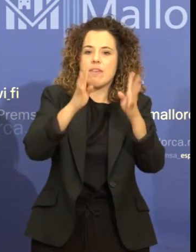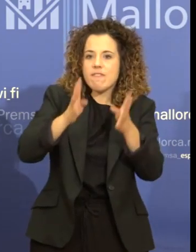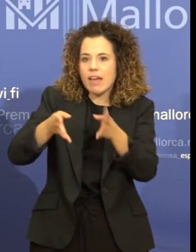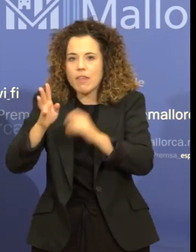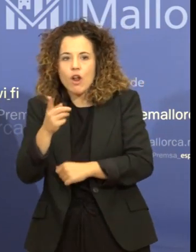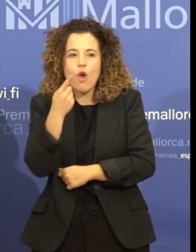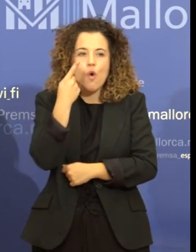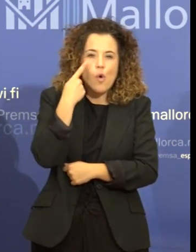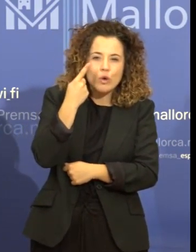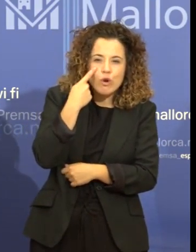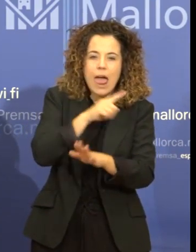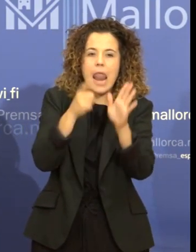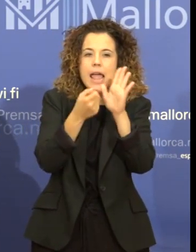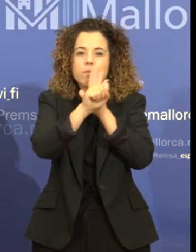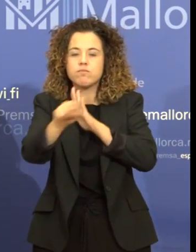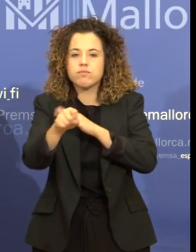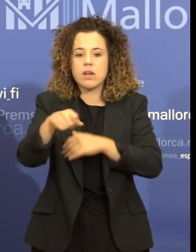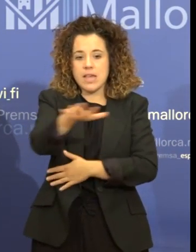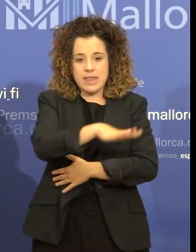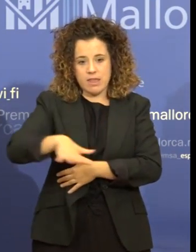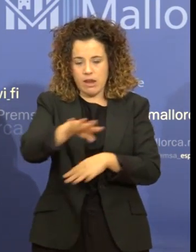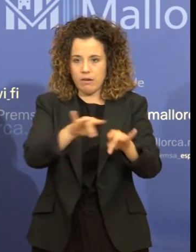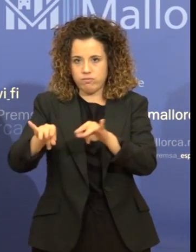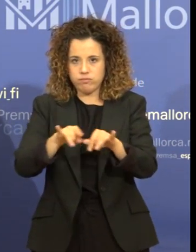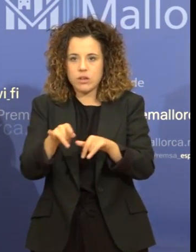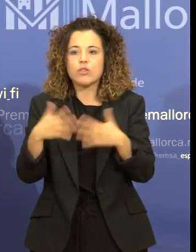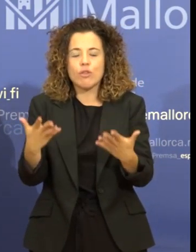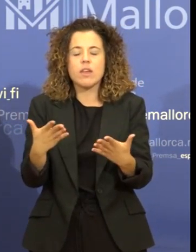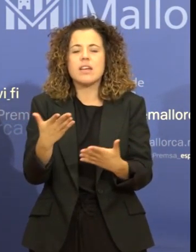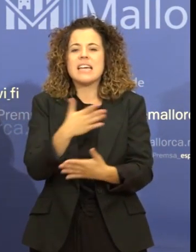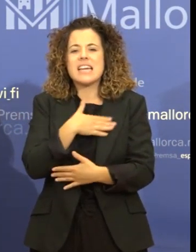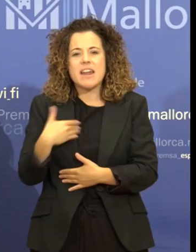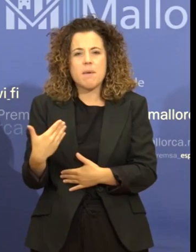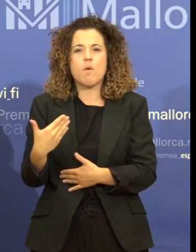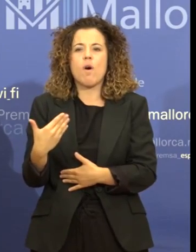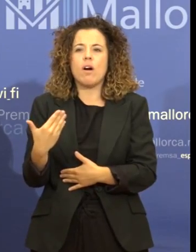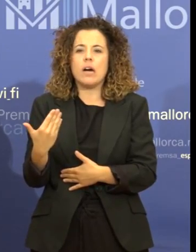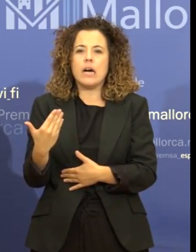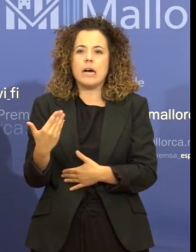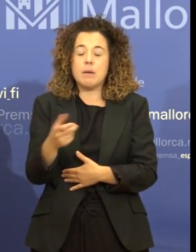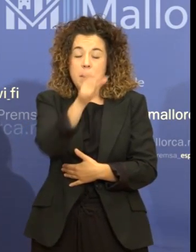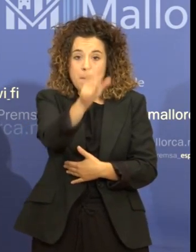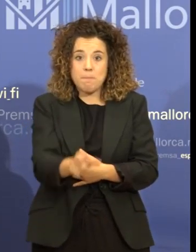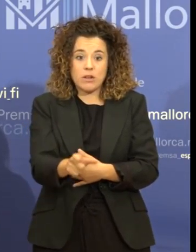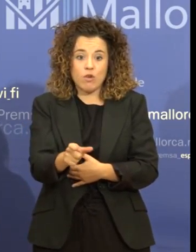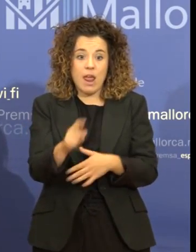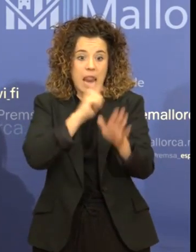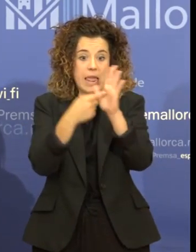edificació il·legal dins el rústic. Per tant, cercam arribar, trobar-se infractor, en el moment que